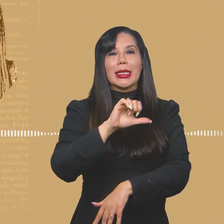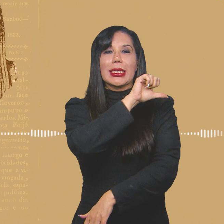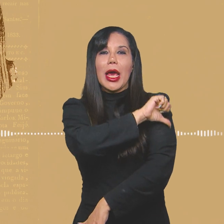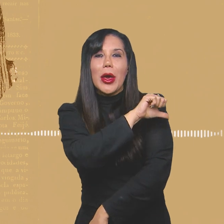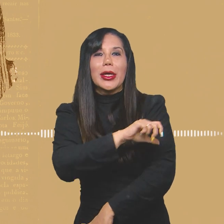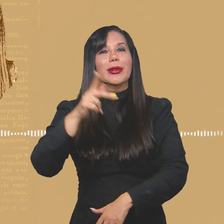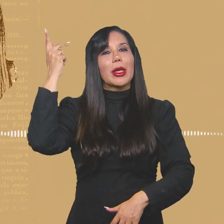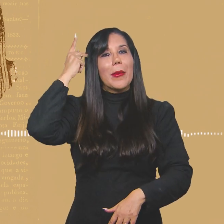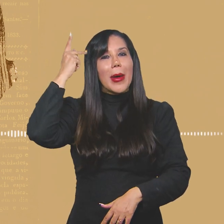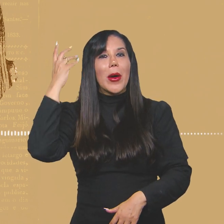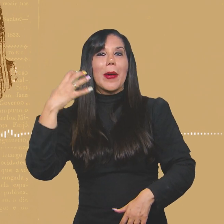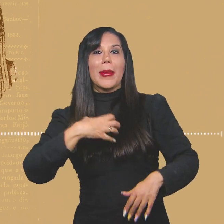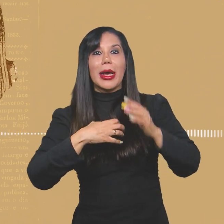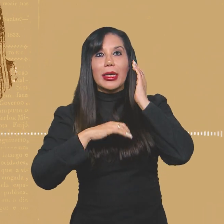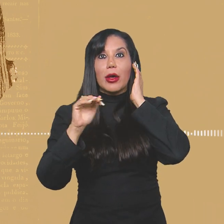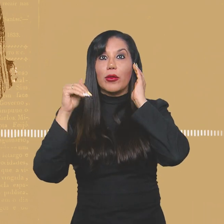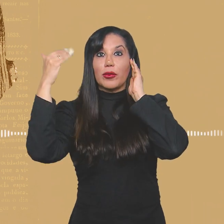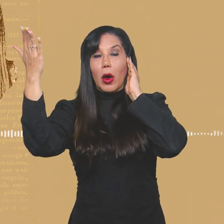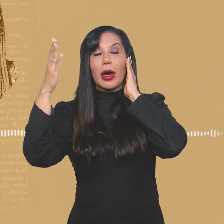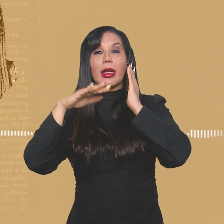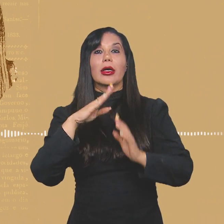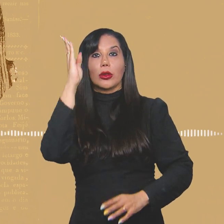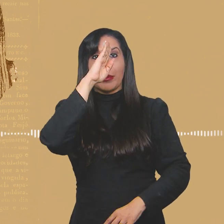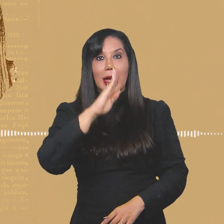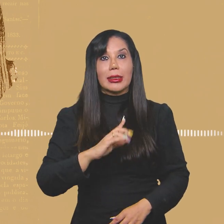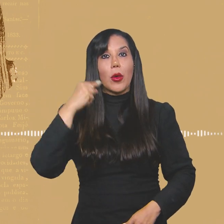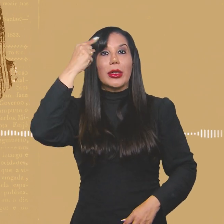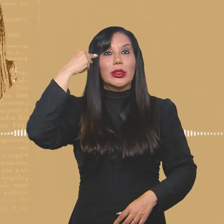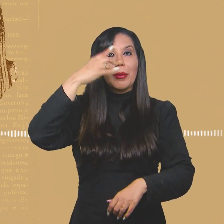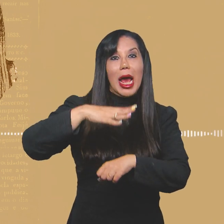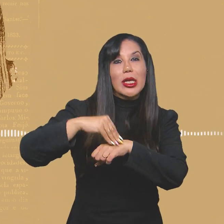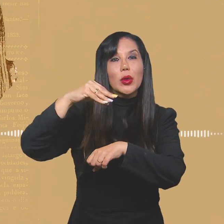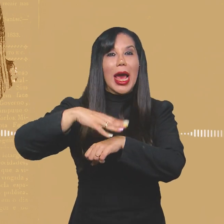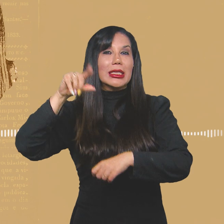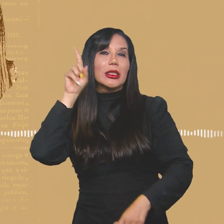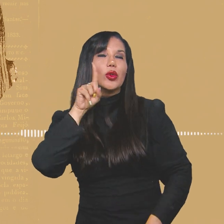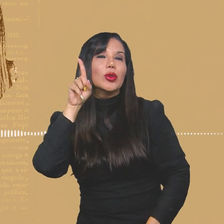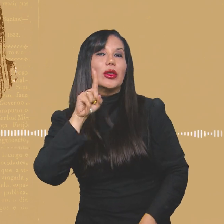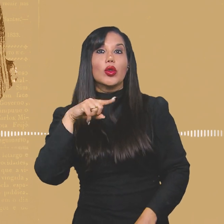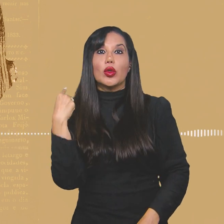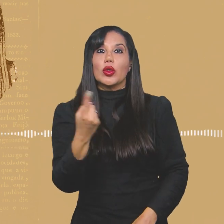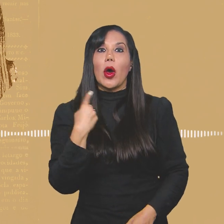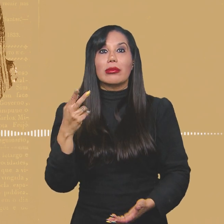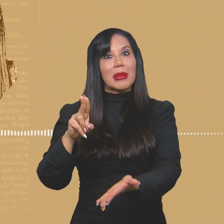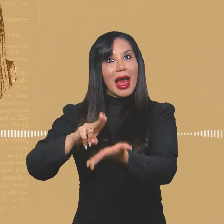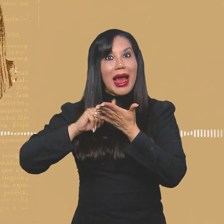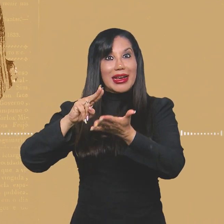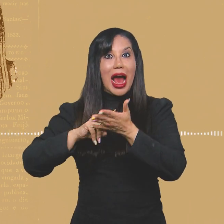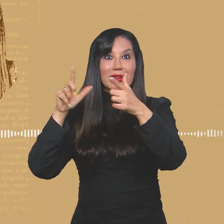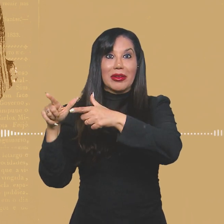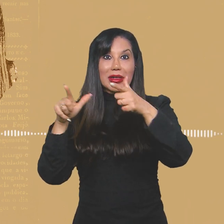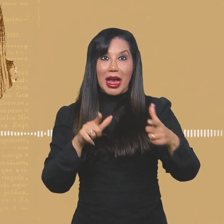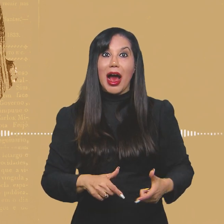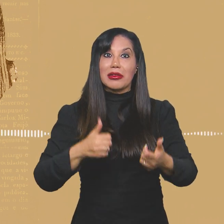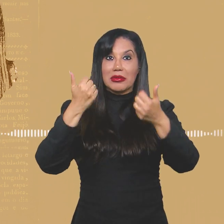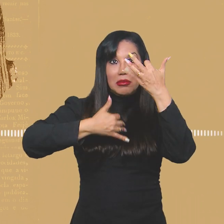Paulo, Bahia. E no exterior, Espanha, Suécia, Estados Unidos, a gente recebeu carta de lugares